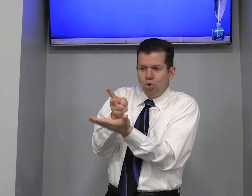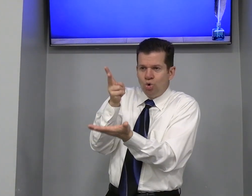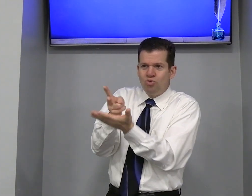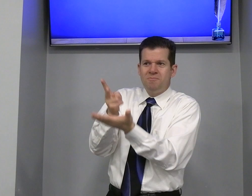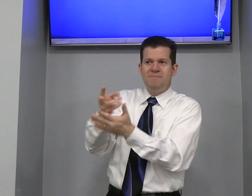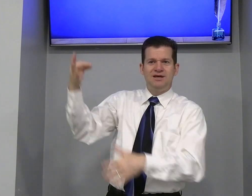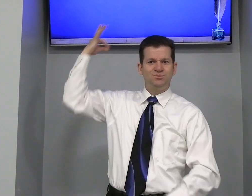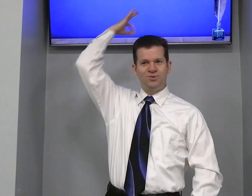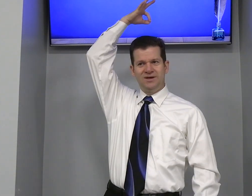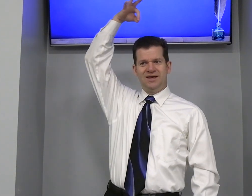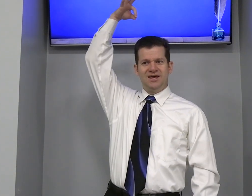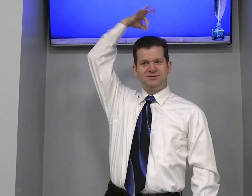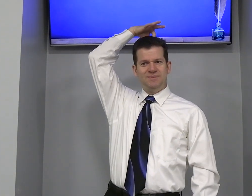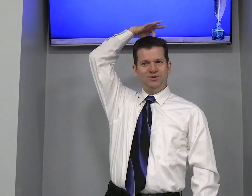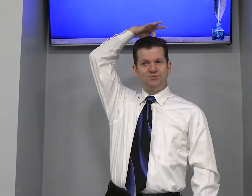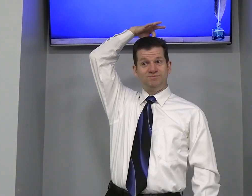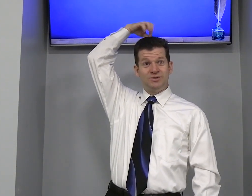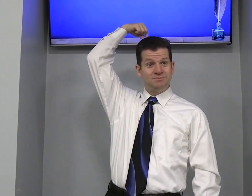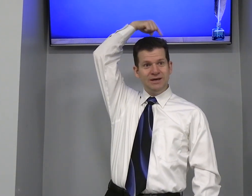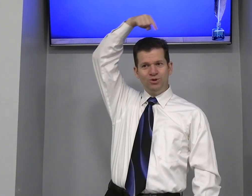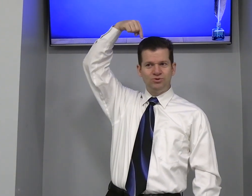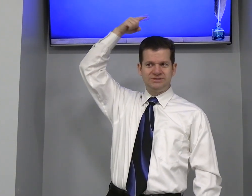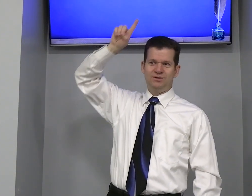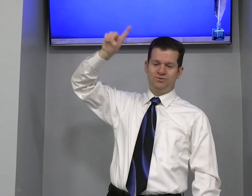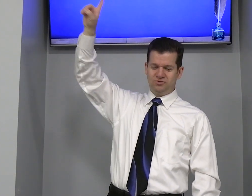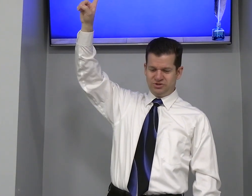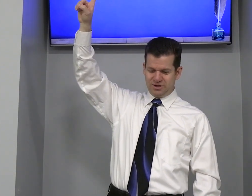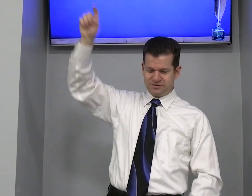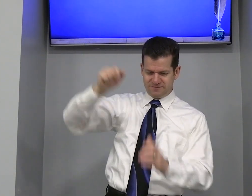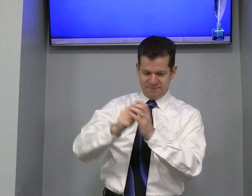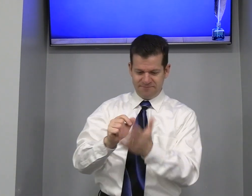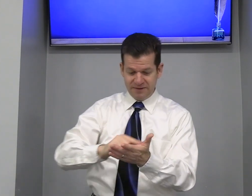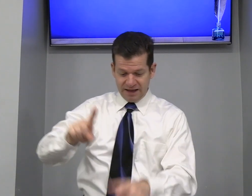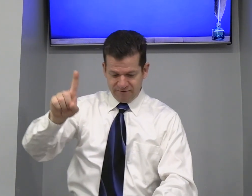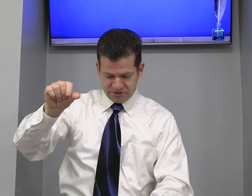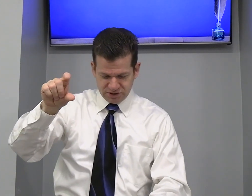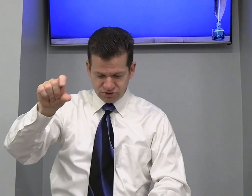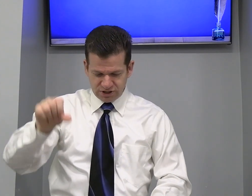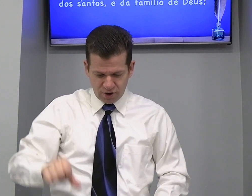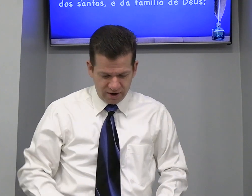um Mesmo Espírito Espírito Santo De Deus Amém Versículo 19